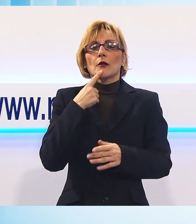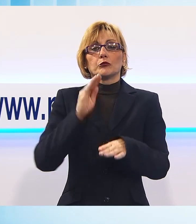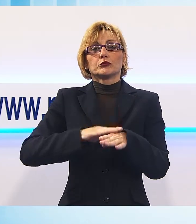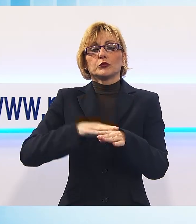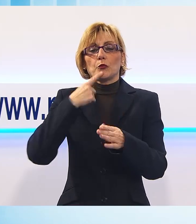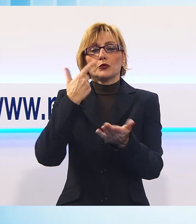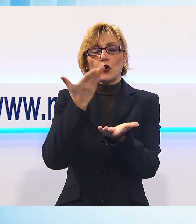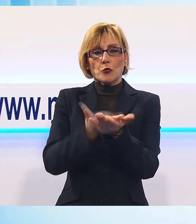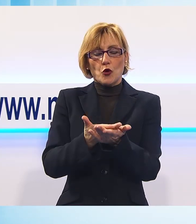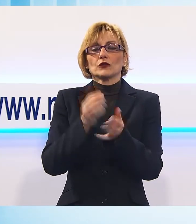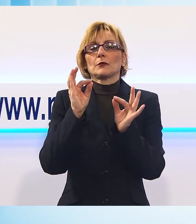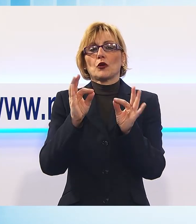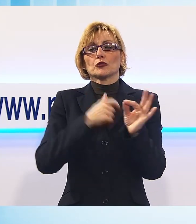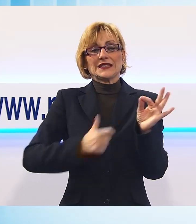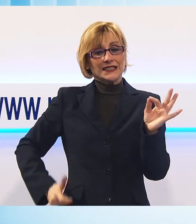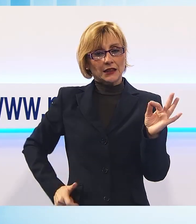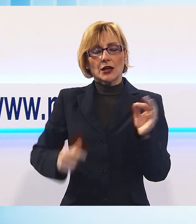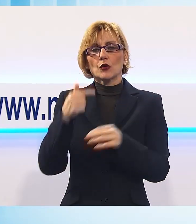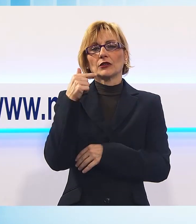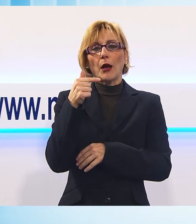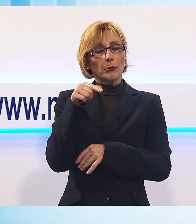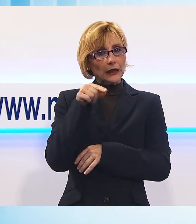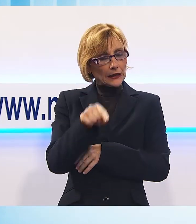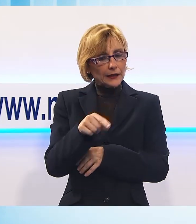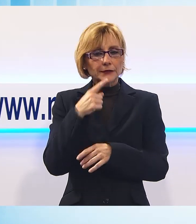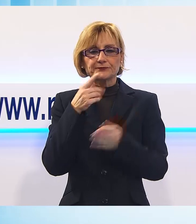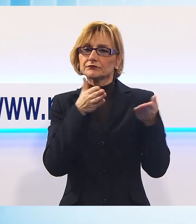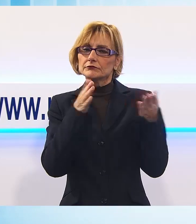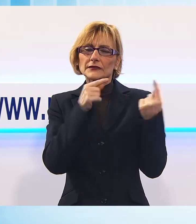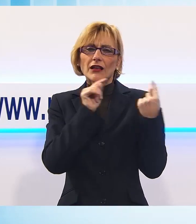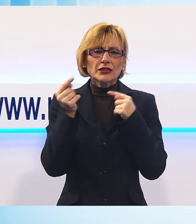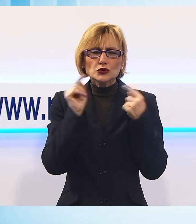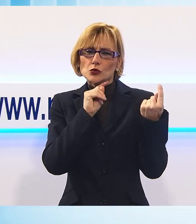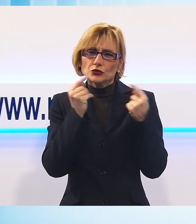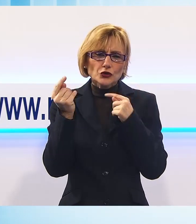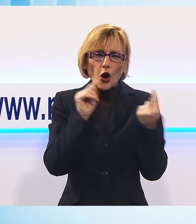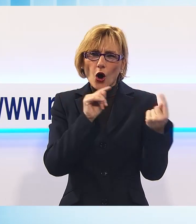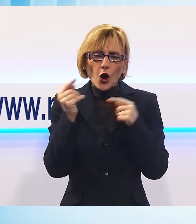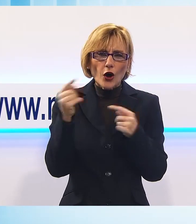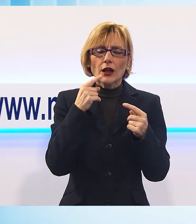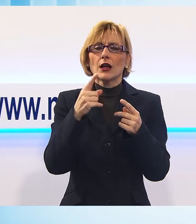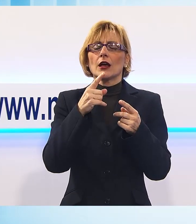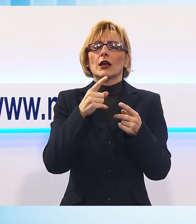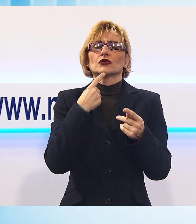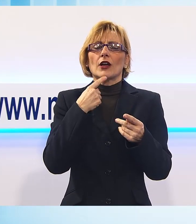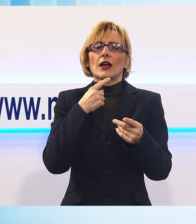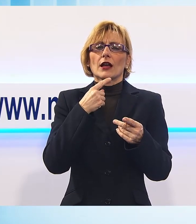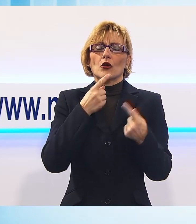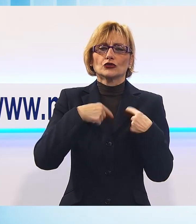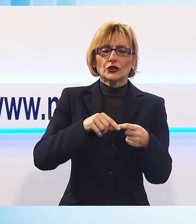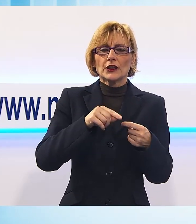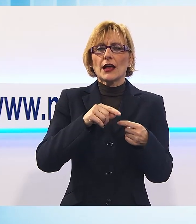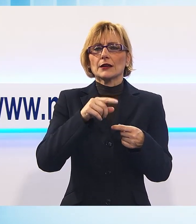proposta è stato lo stesso sindaco Alessandro Tambellini durante la discussione della mozione firmata dai consiglieri Pierotti e Cerdelli